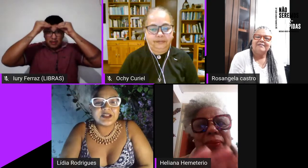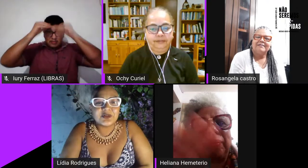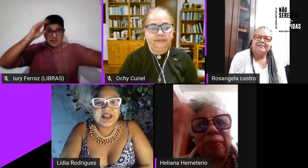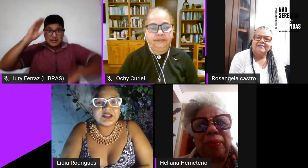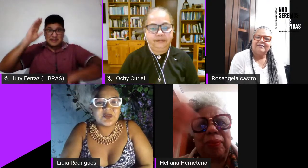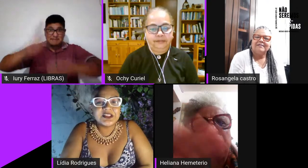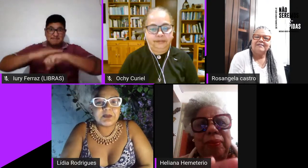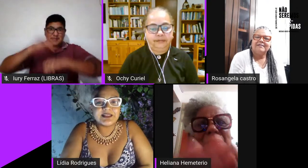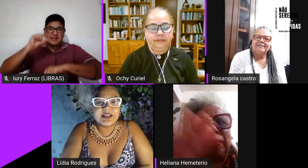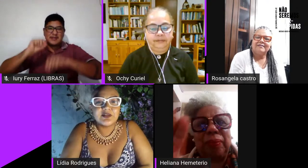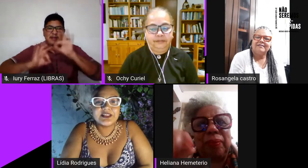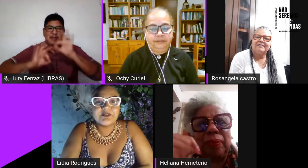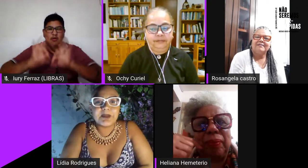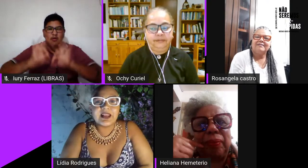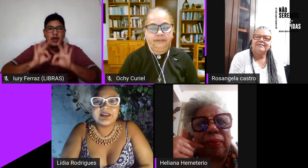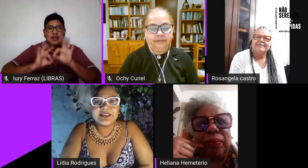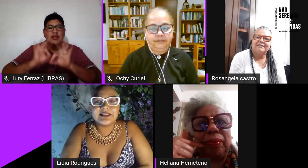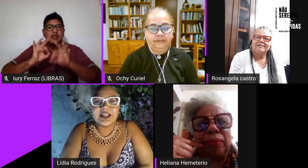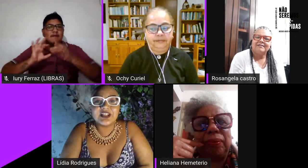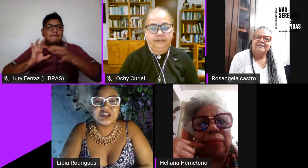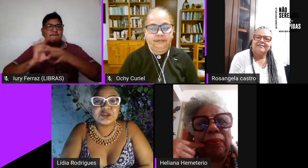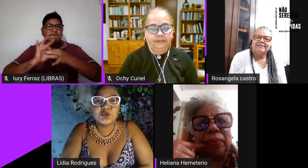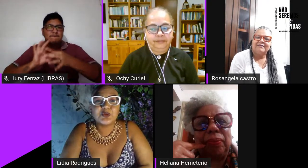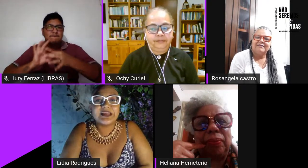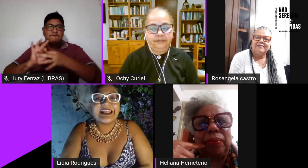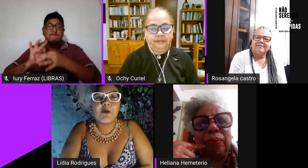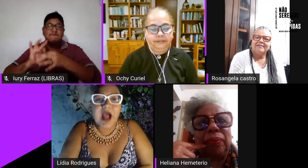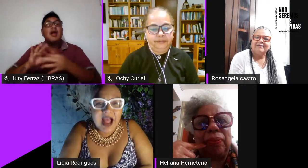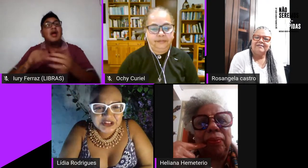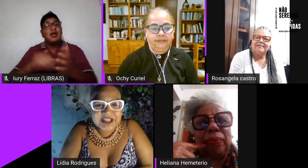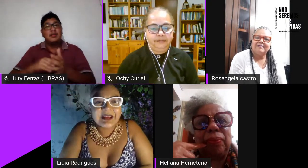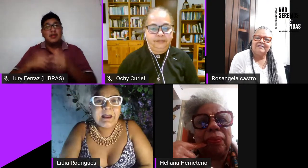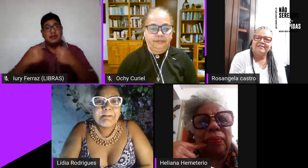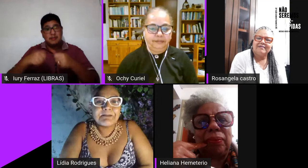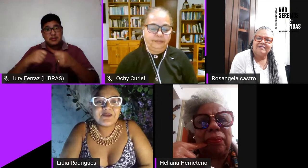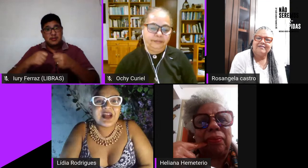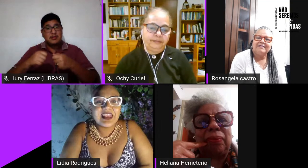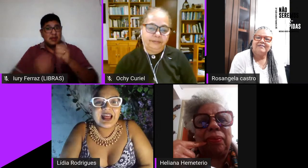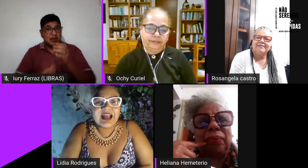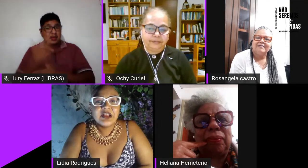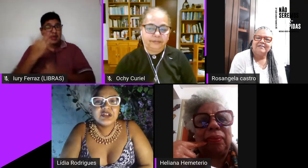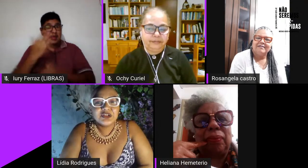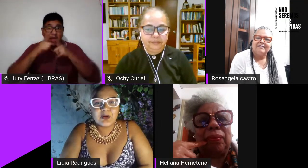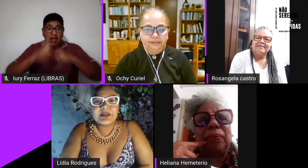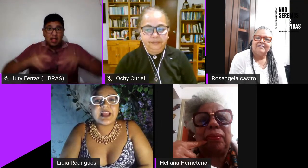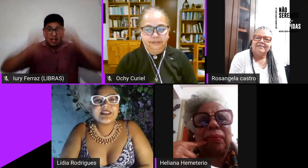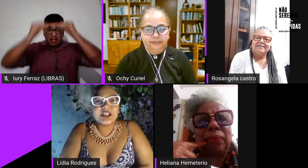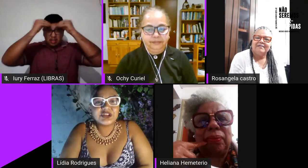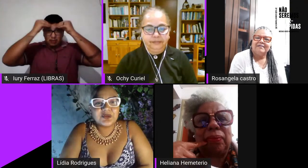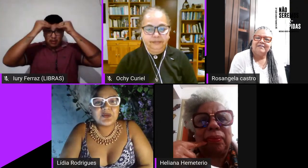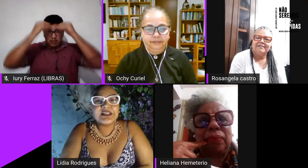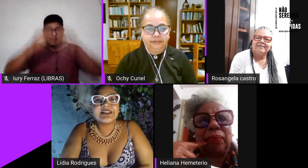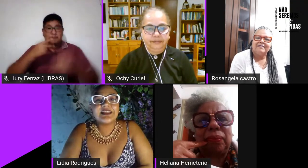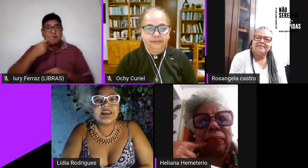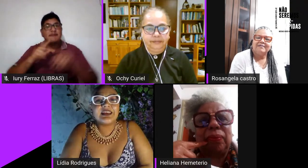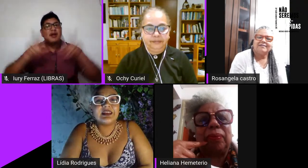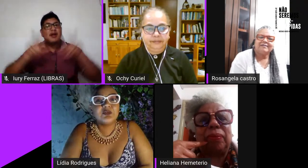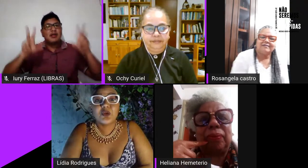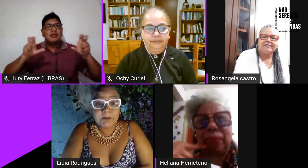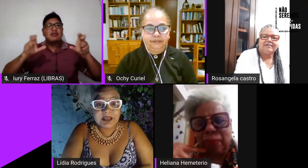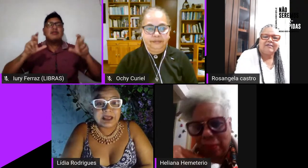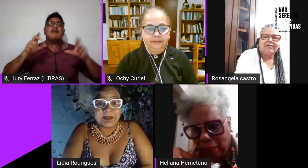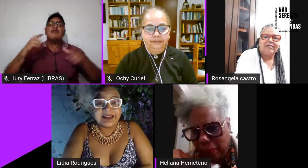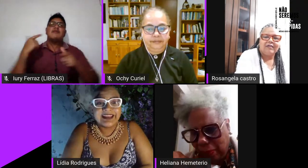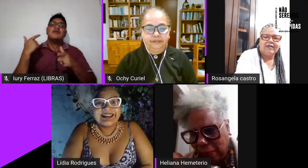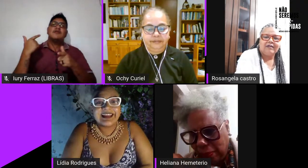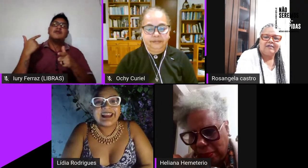construção das conexões passa inclusive pela necessidade da gente construir linguagem para falar sobre as questões que